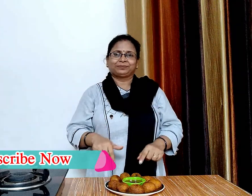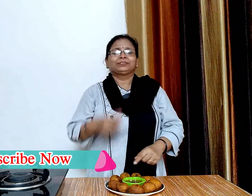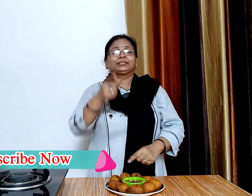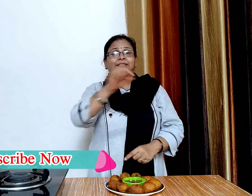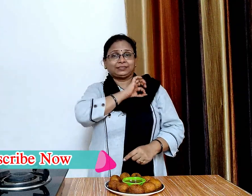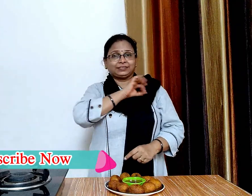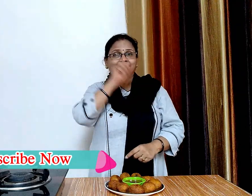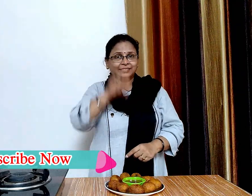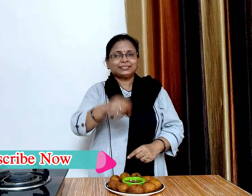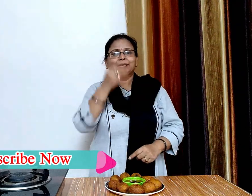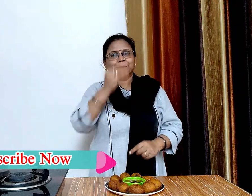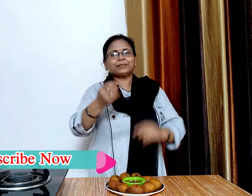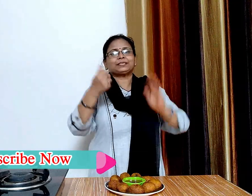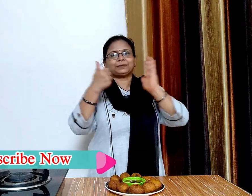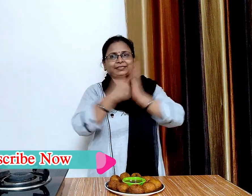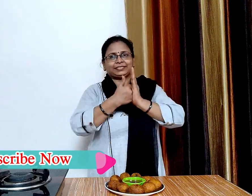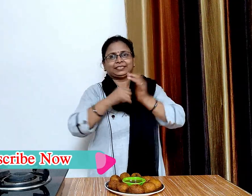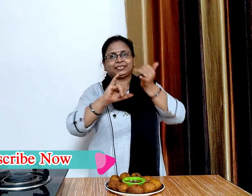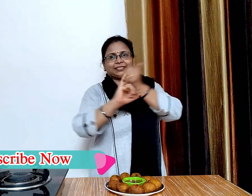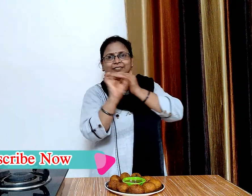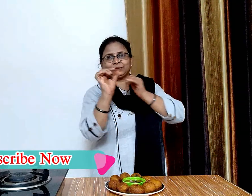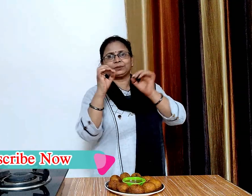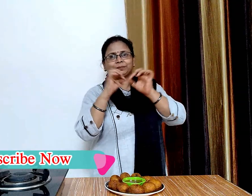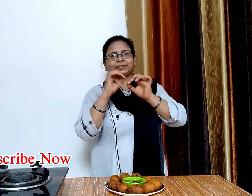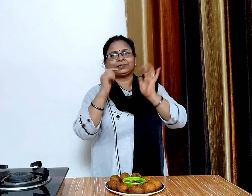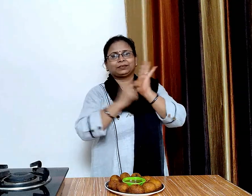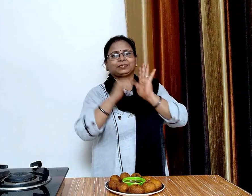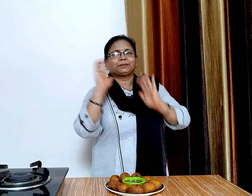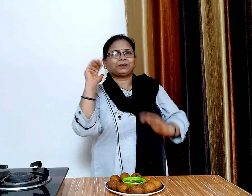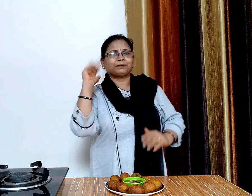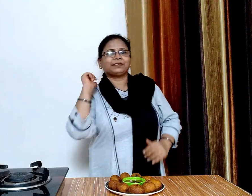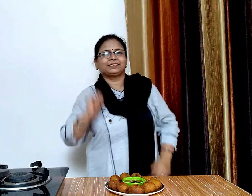मेरे वीडियो पसंद आई हो तो इस वीडियो को लाइक और इस चैनल को सब्सक्राइब करना ना भूले